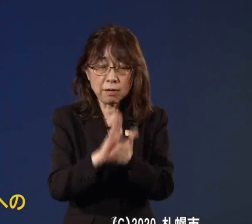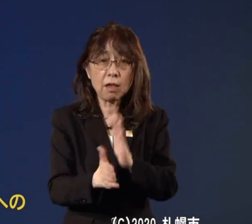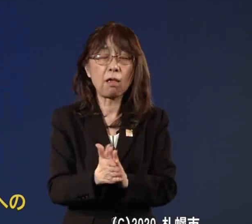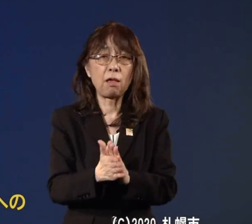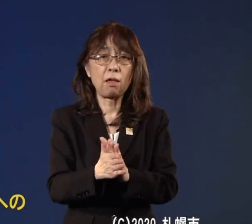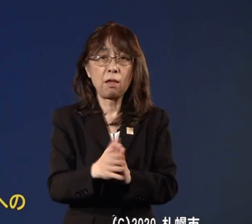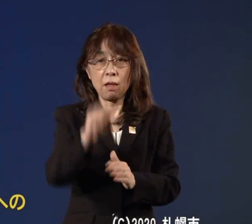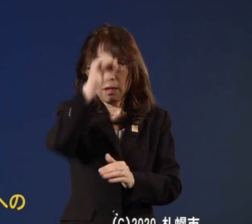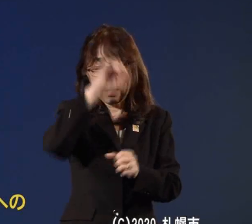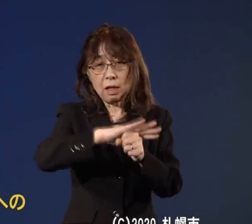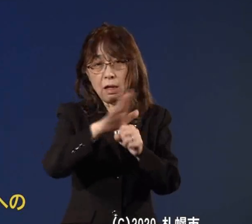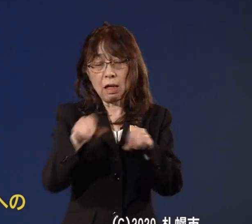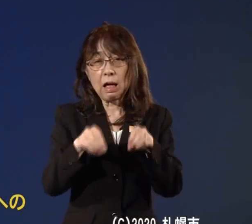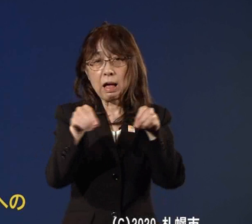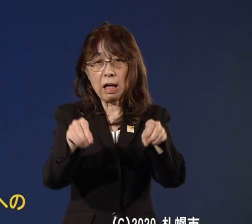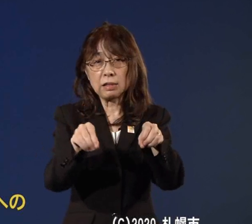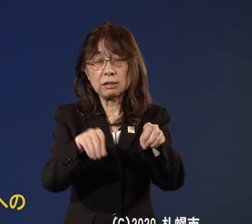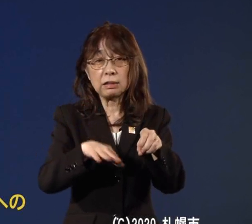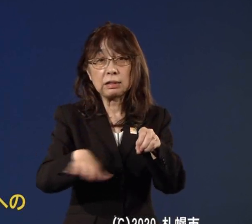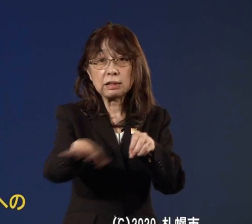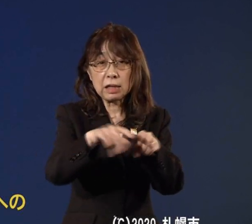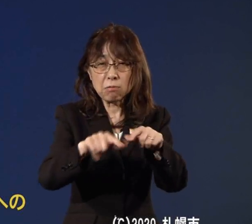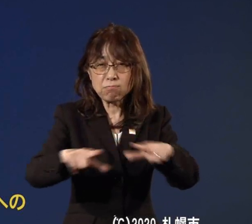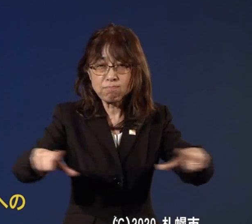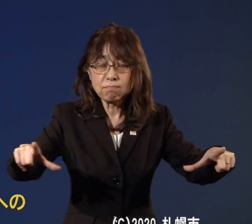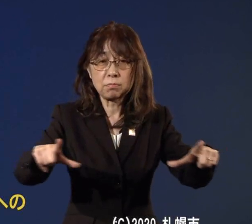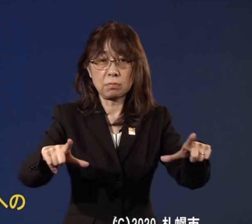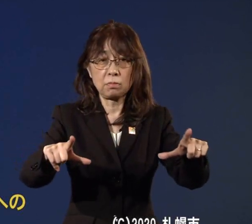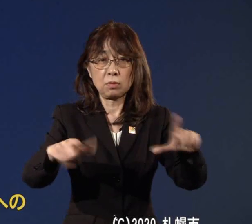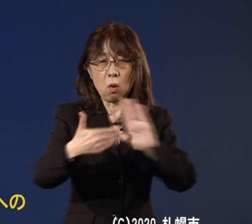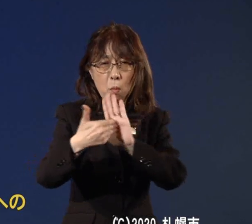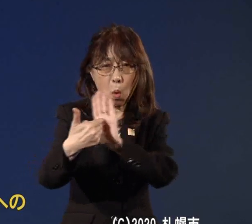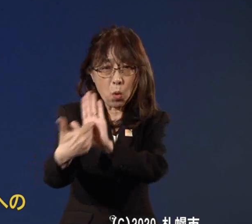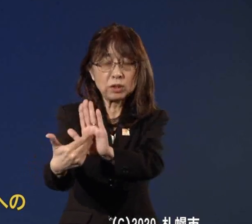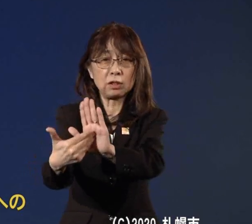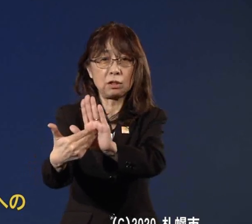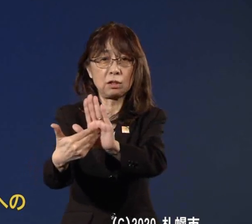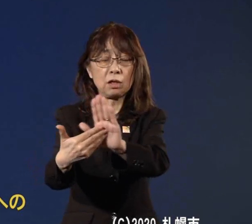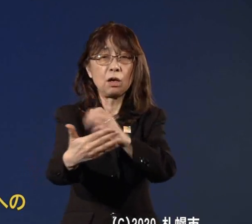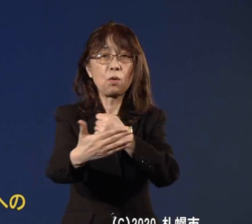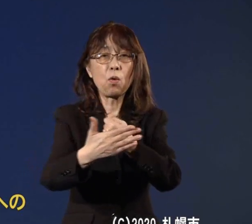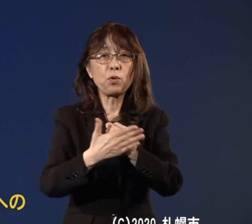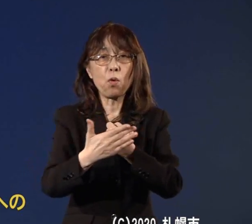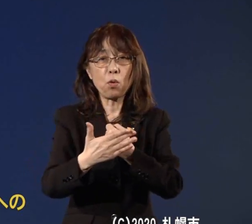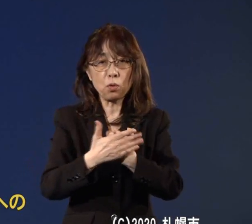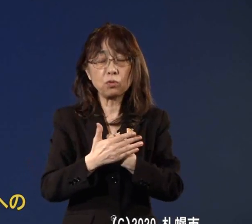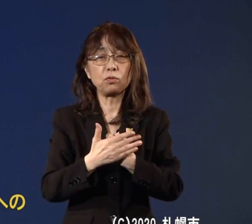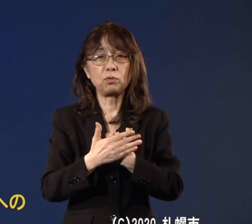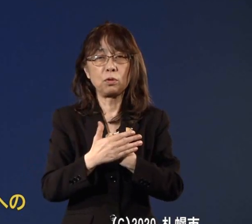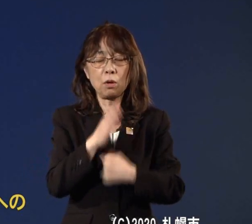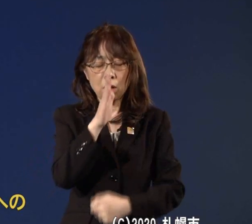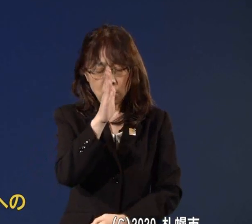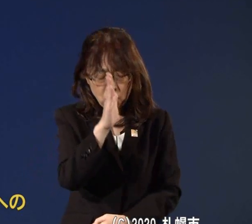の拡大防止このことにご協力をいただきたいとこのように思っているところであります